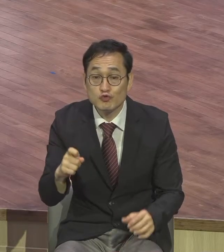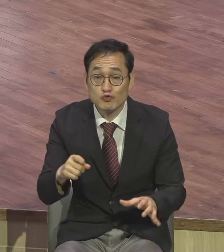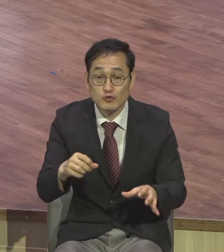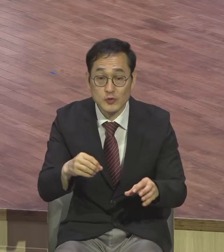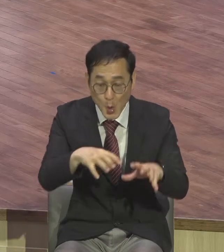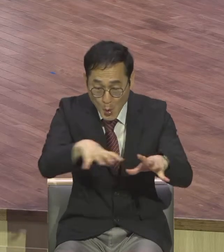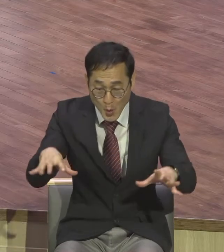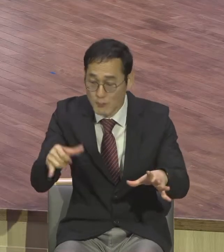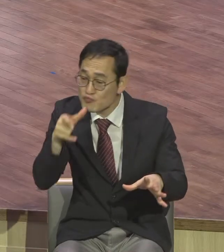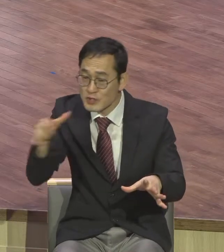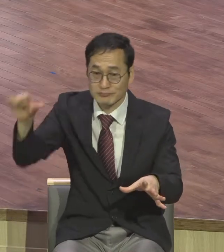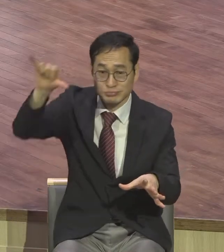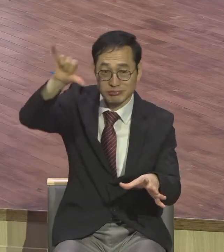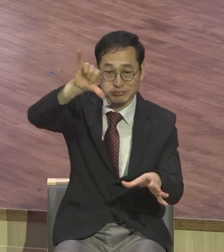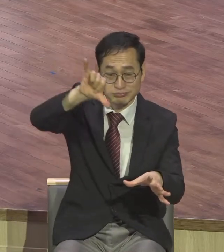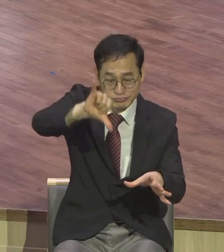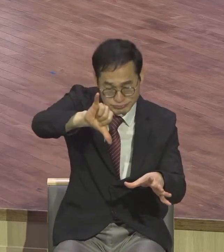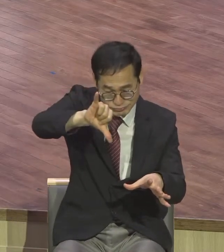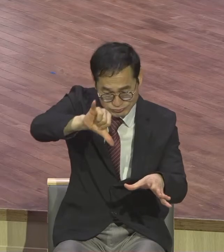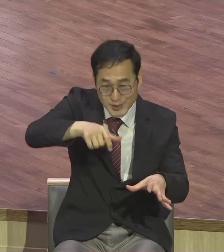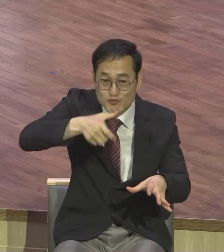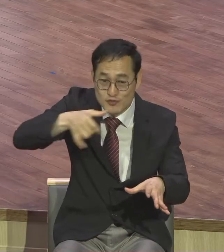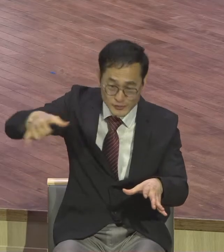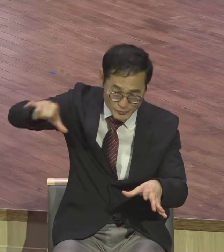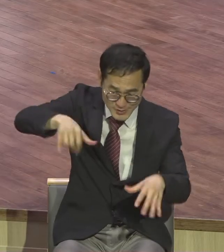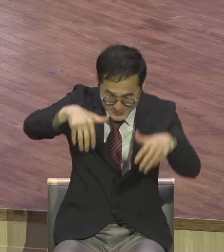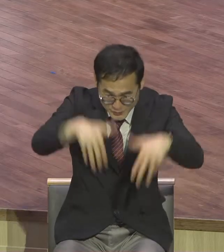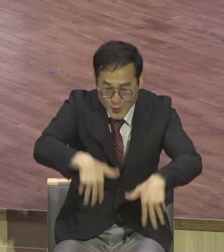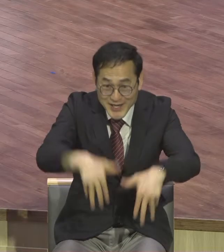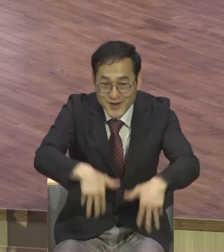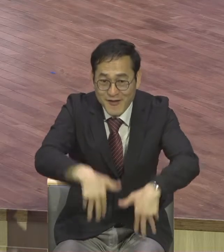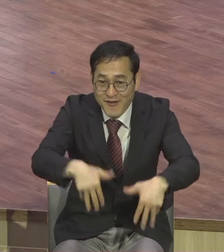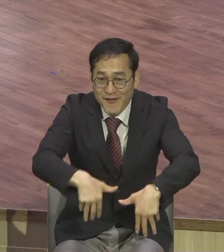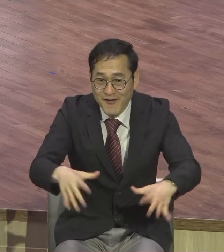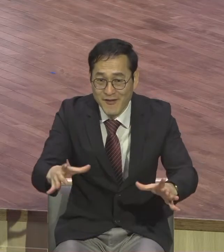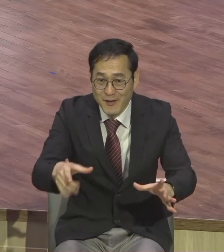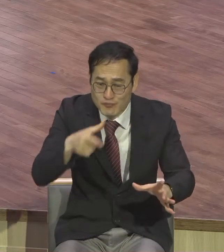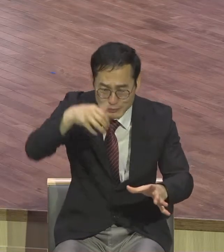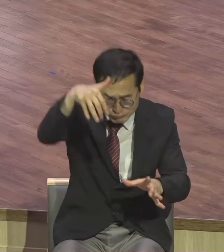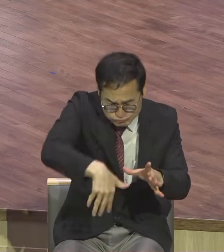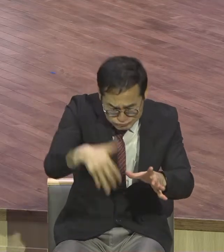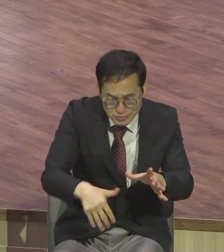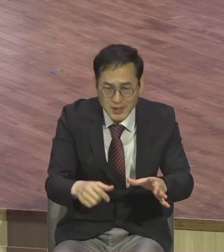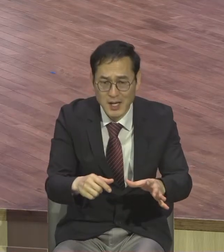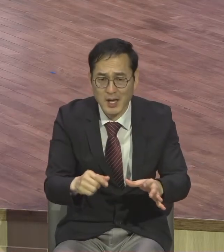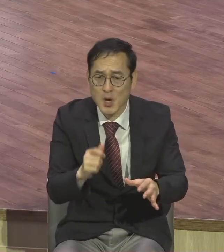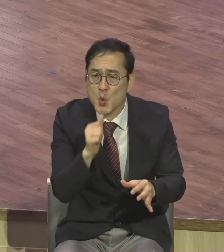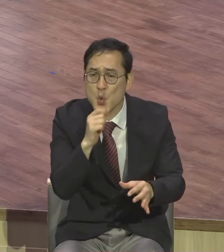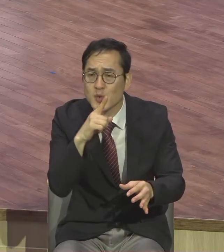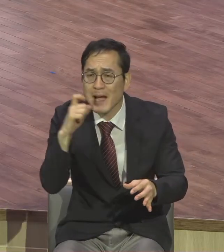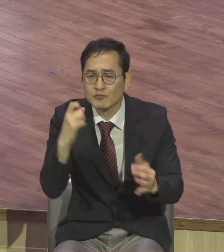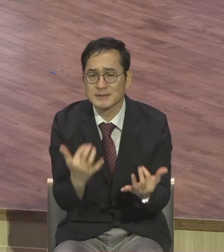또 부어요. 또 쏟아져요. 물을 다 부었는데 다 쏟아지는데 어떻게 콩나물이 잘 아느냐? 잘 압니다.